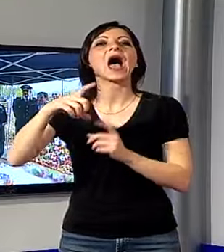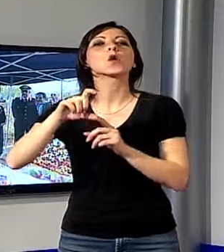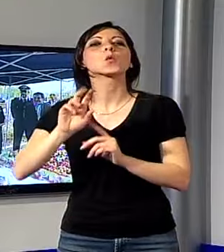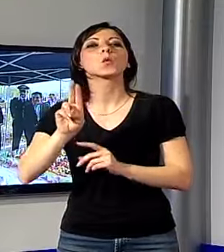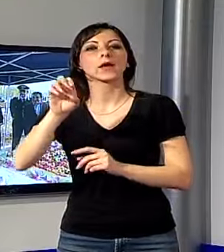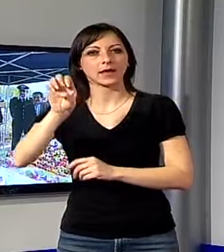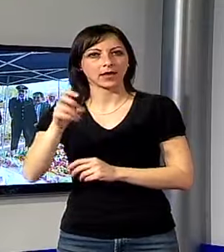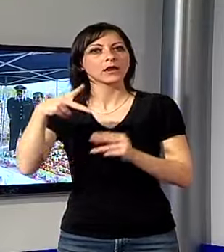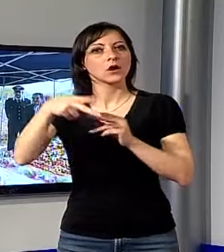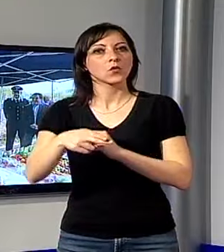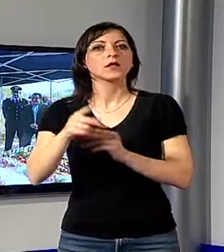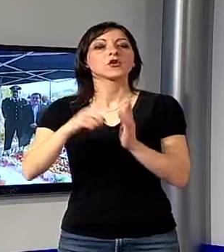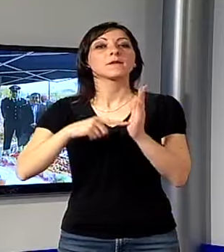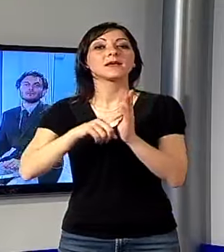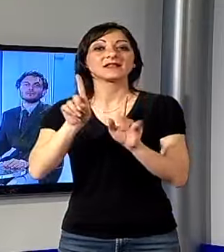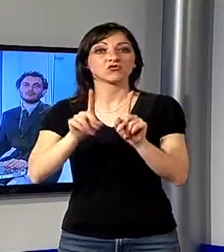nel mese di giugno.